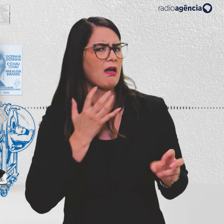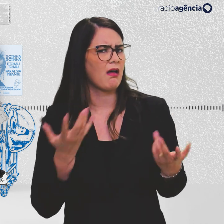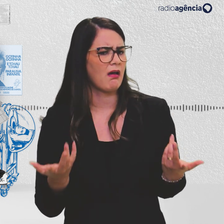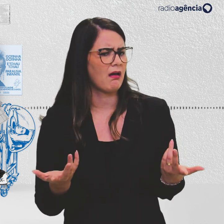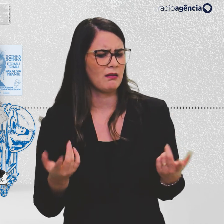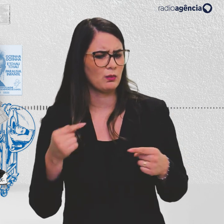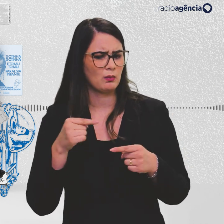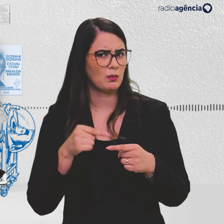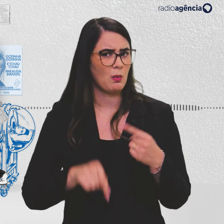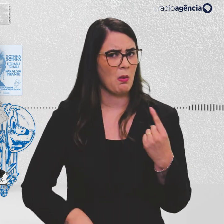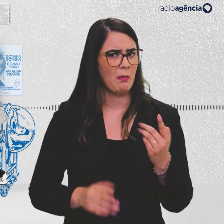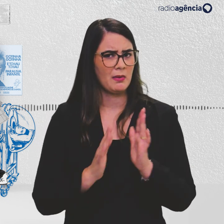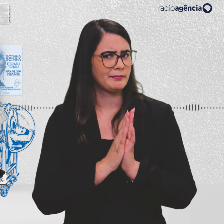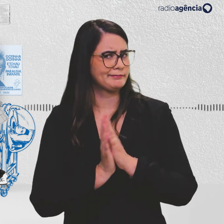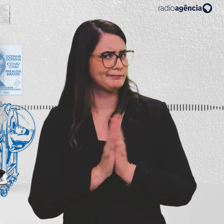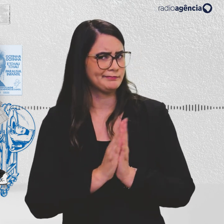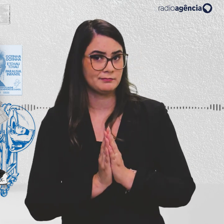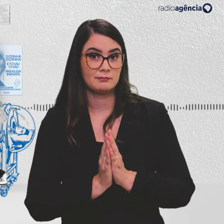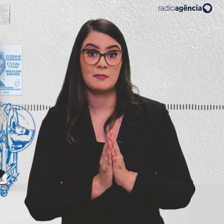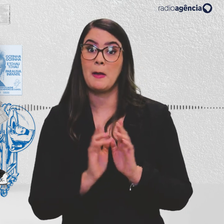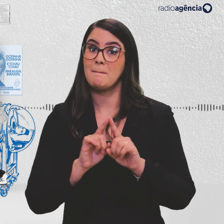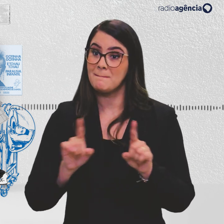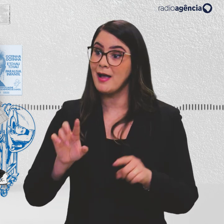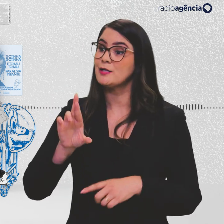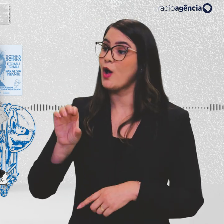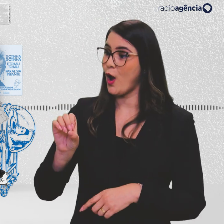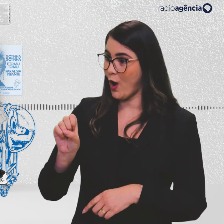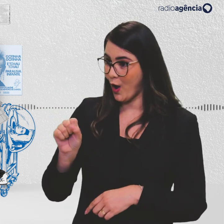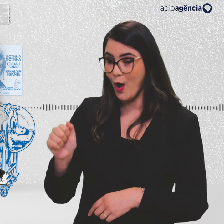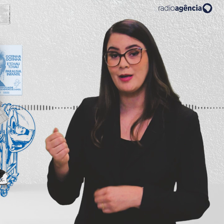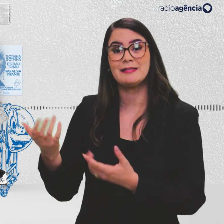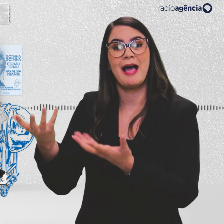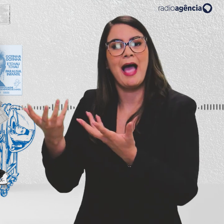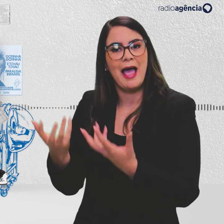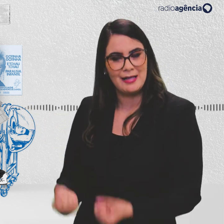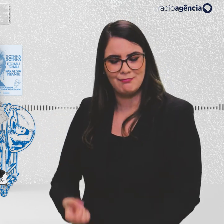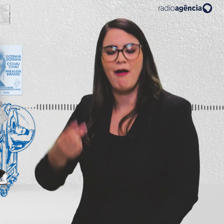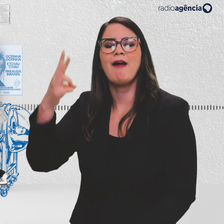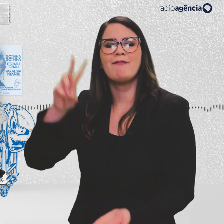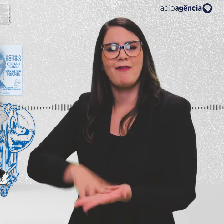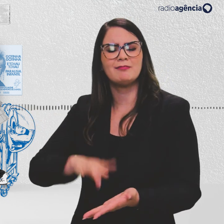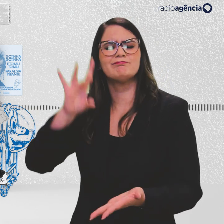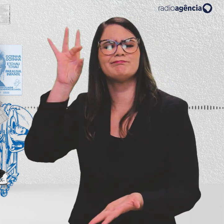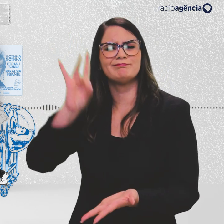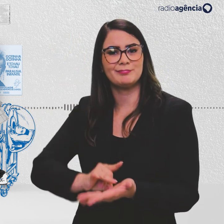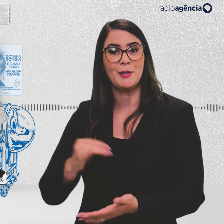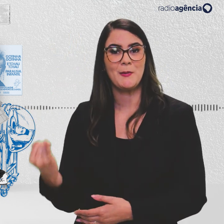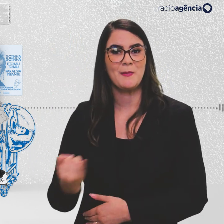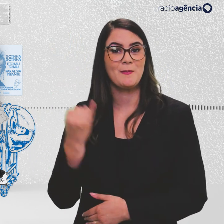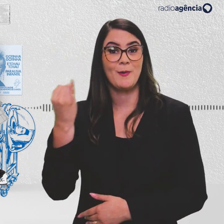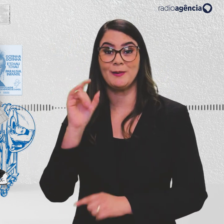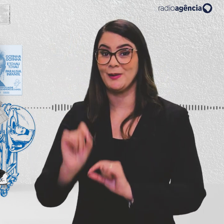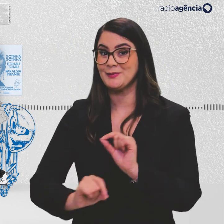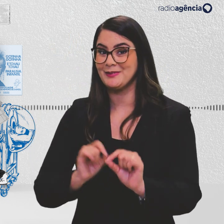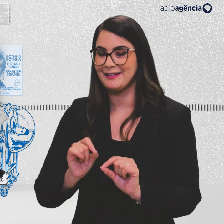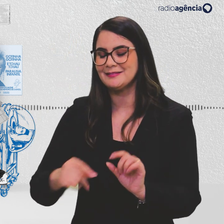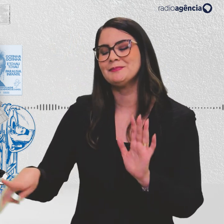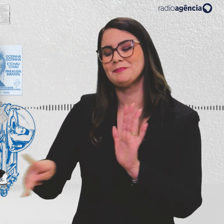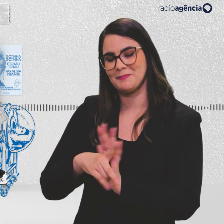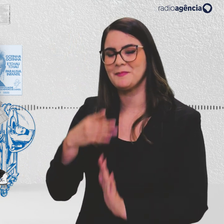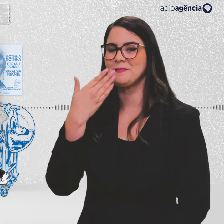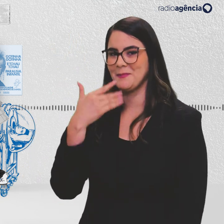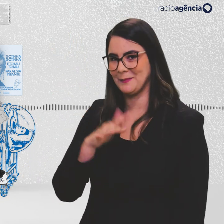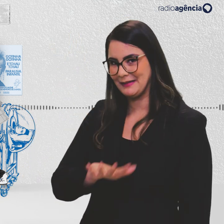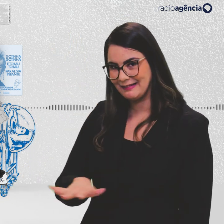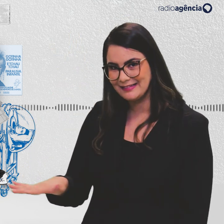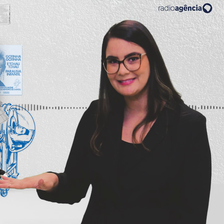demais para ter um mascote. Só que Rosa acabou recebendo a validação mais importante de todas, a das próprias